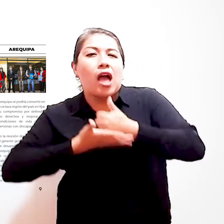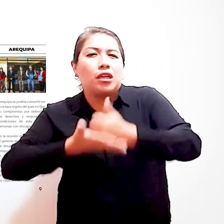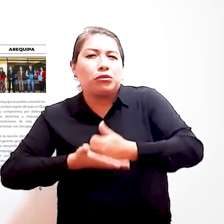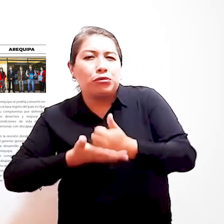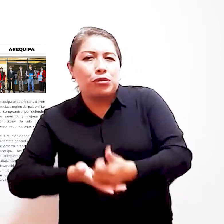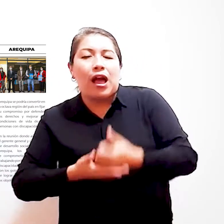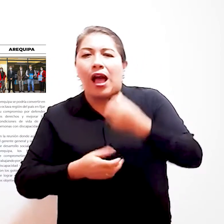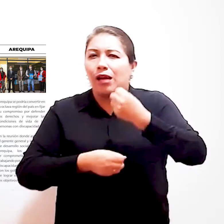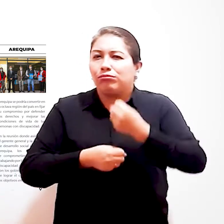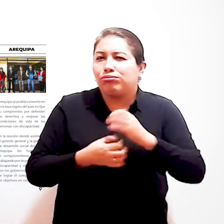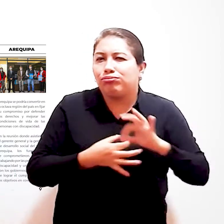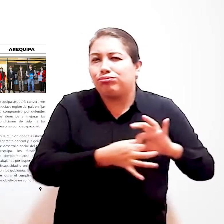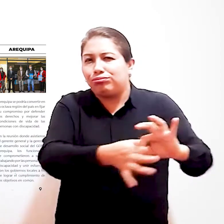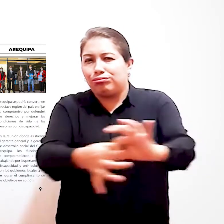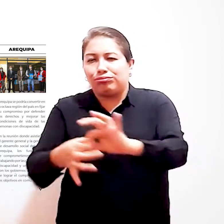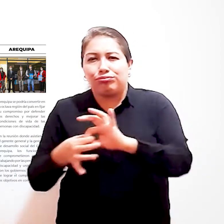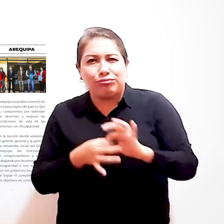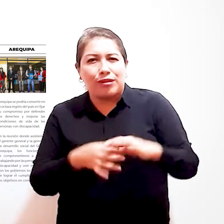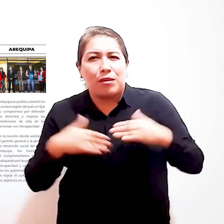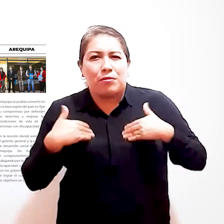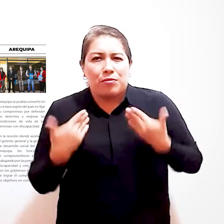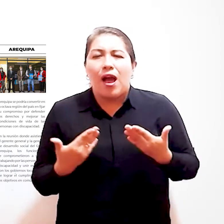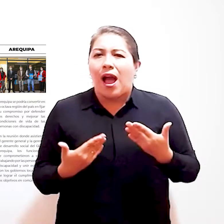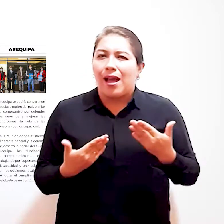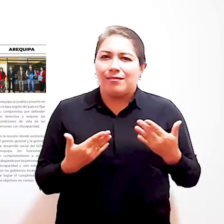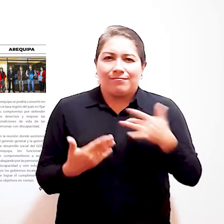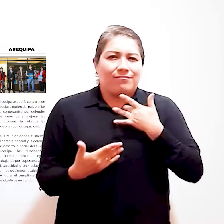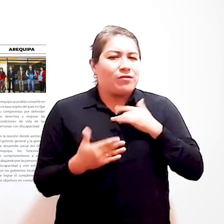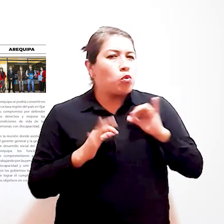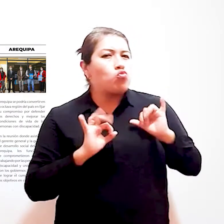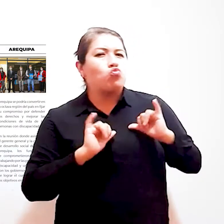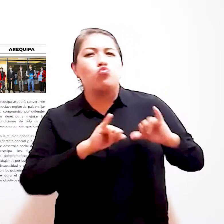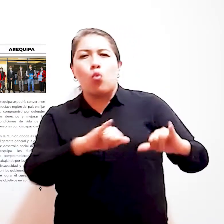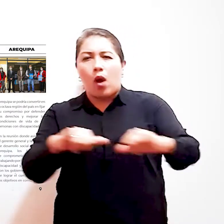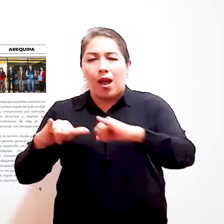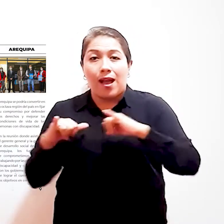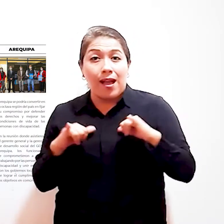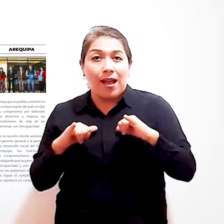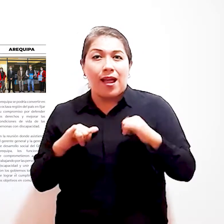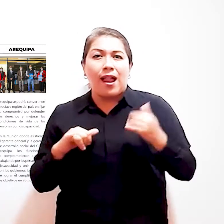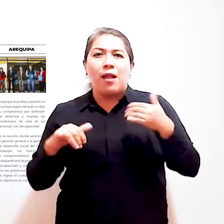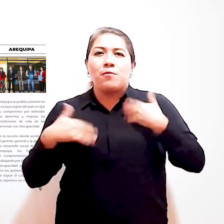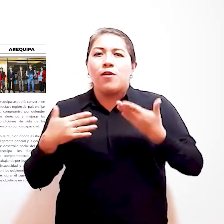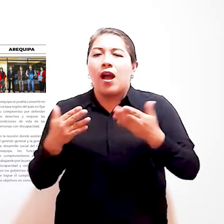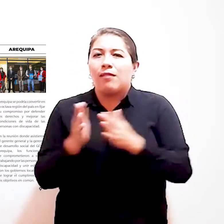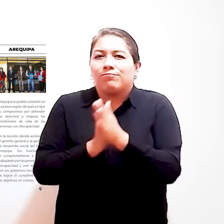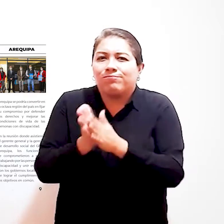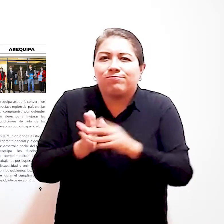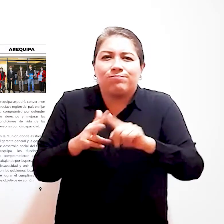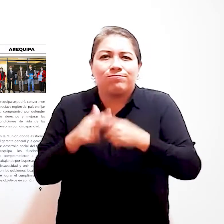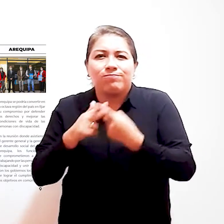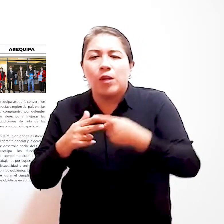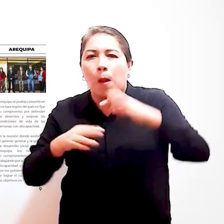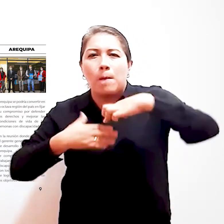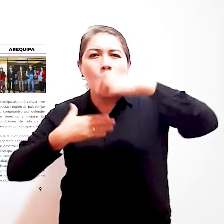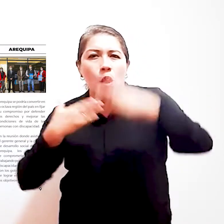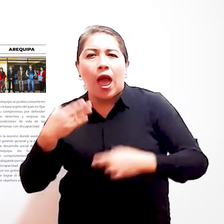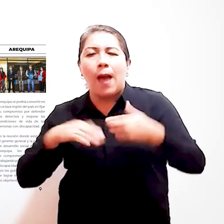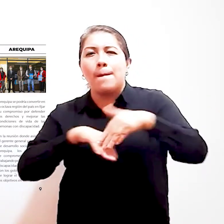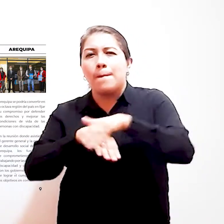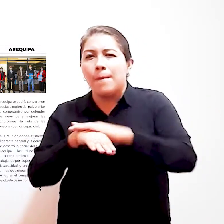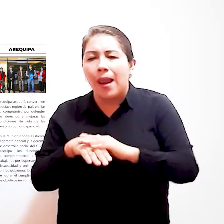interinstitucionales que coadyuven al cumplimiento de los objetivos en común para la implementación de iniciativas, programas,